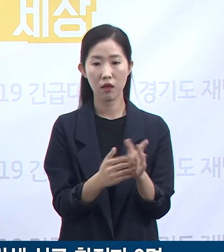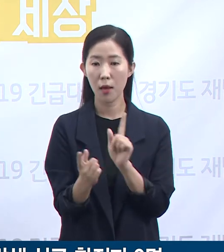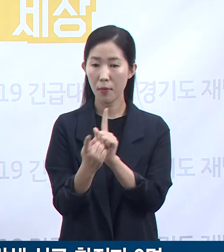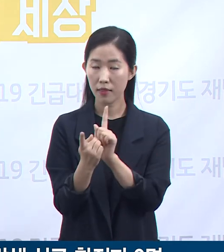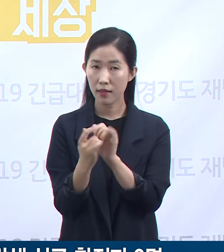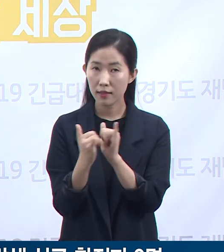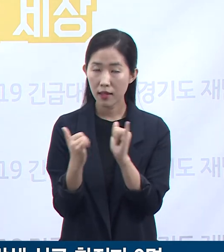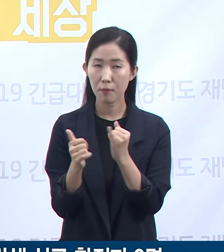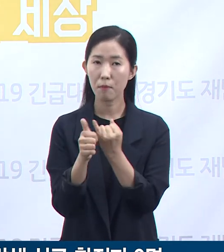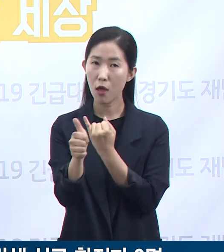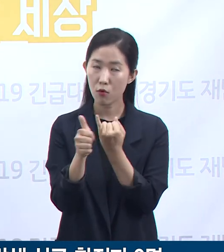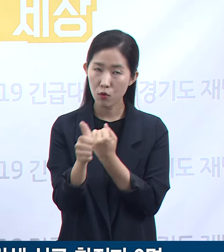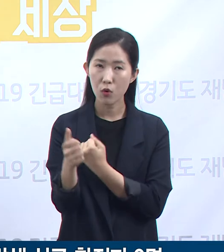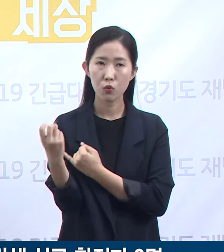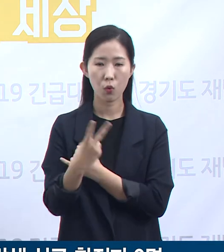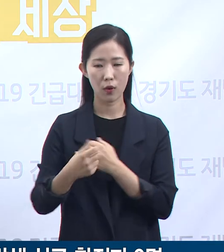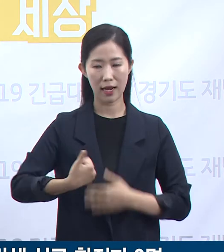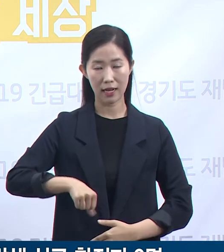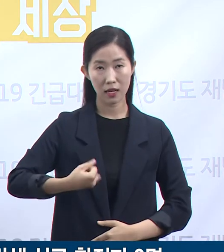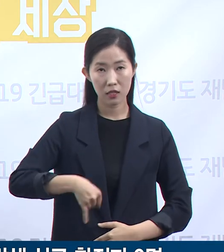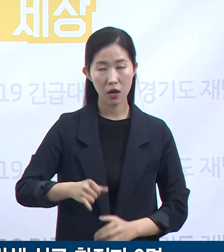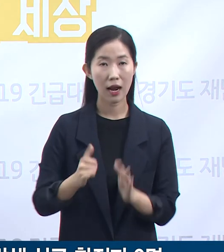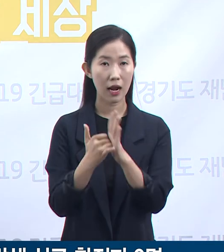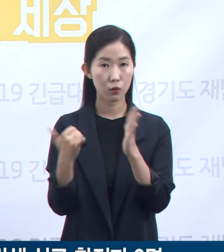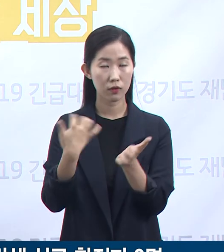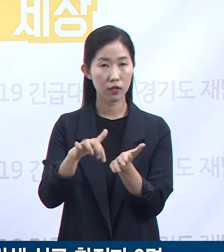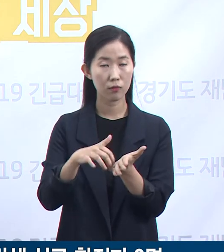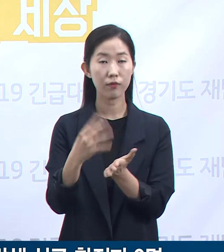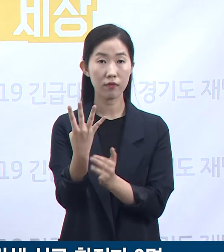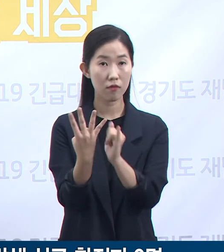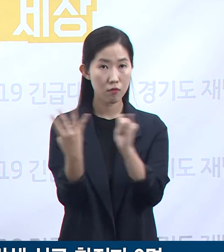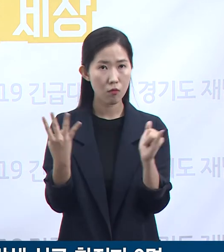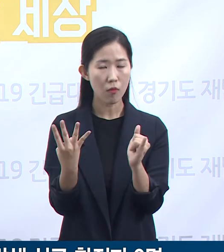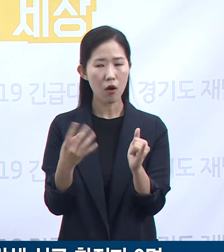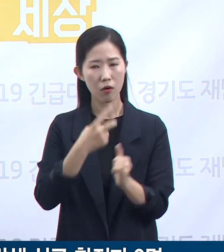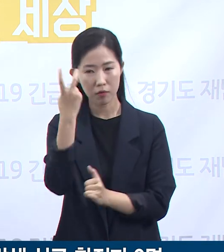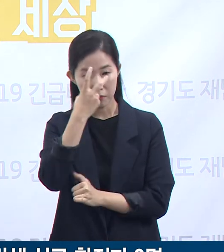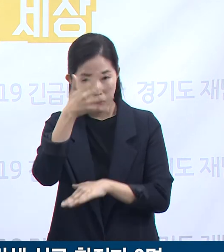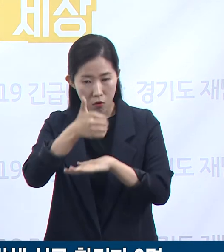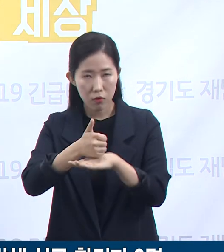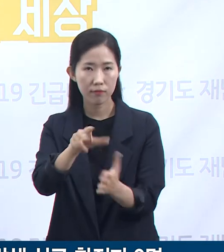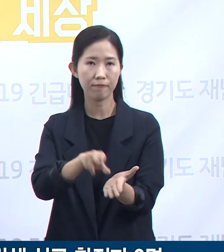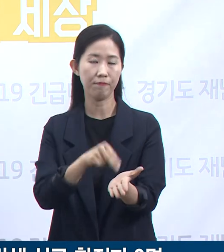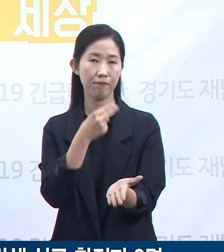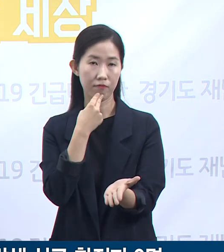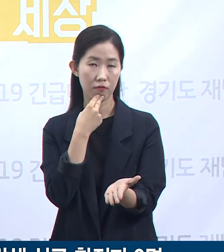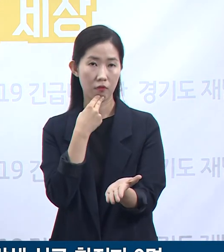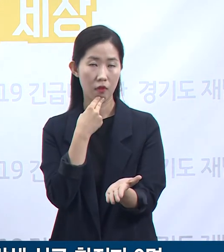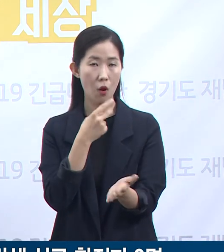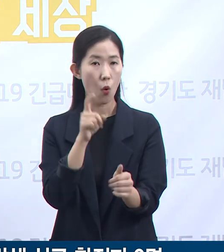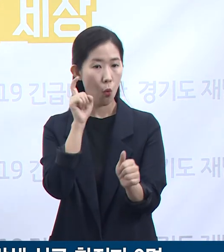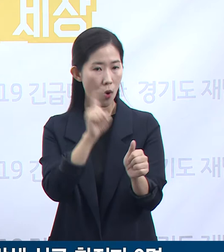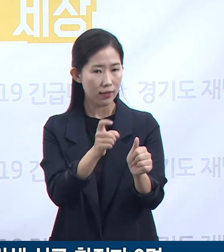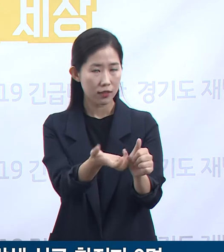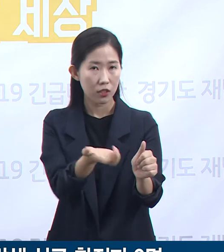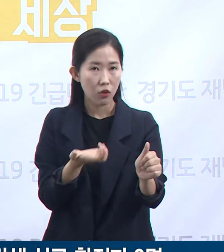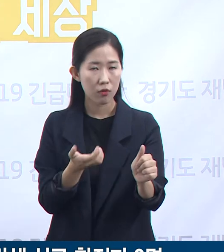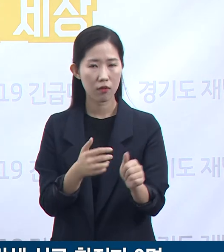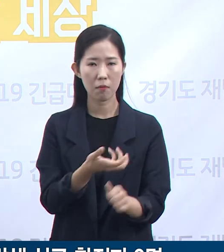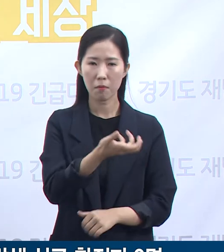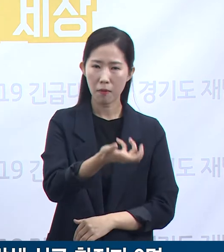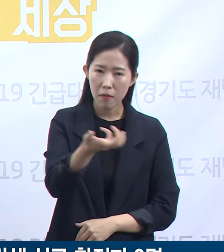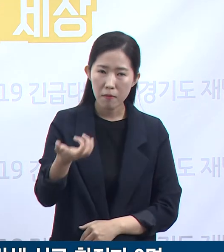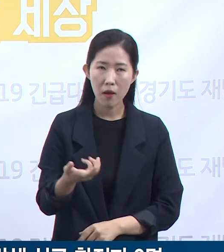배우자, 자녀 등 가족 4명은 검사 결과 음성 판정되었으며 확진 판정 전 이동 경로상의 접촉자들에 대해